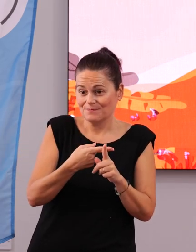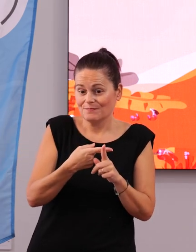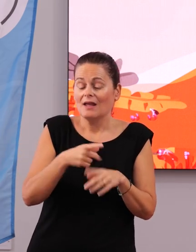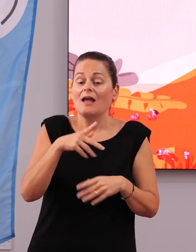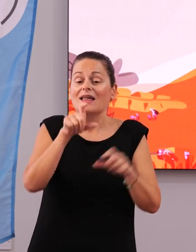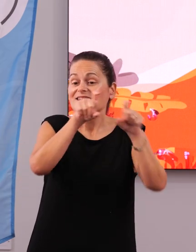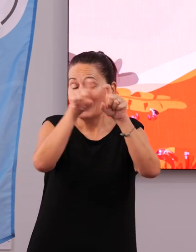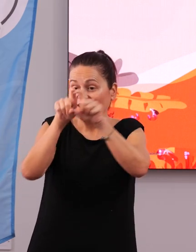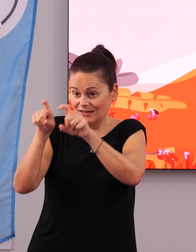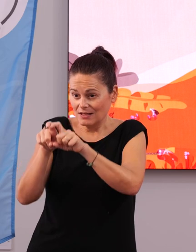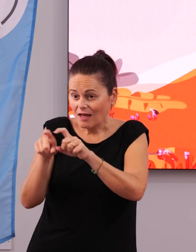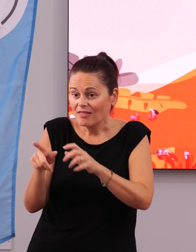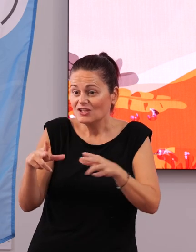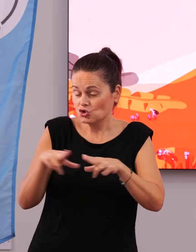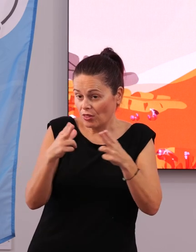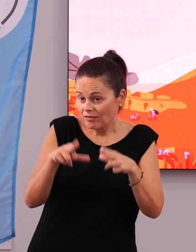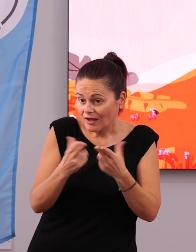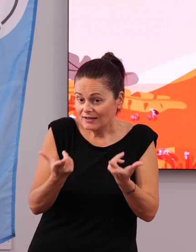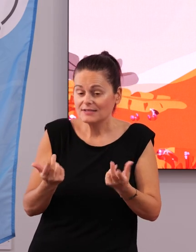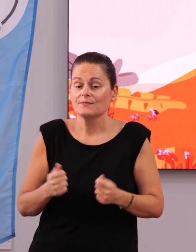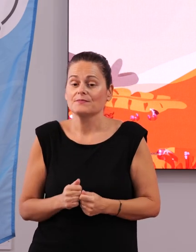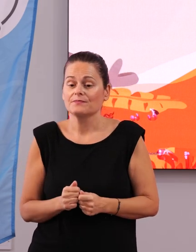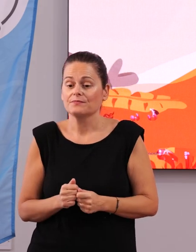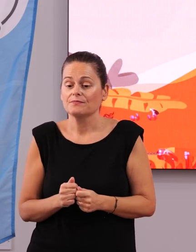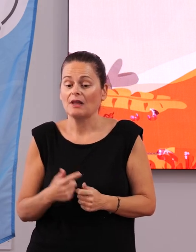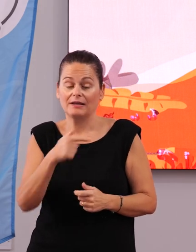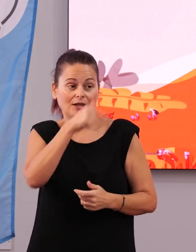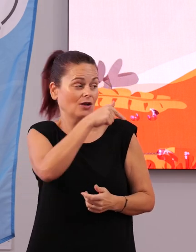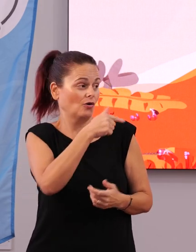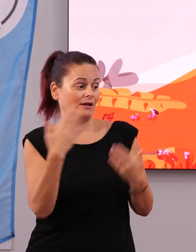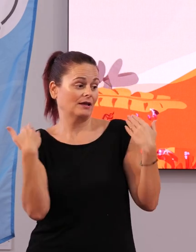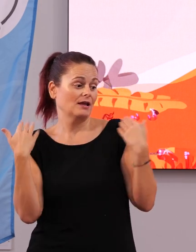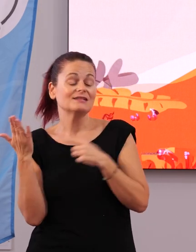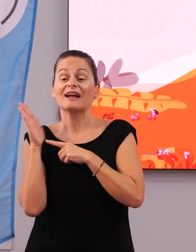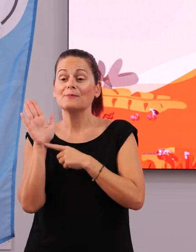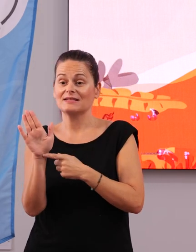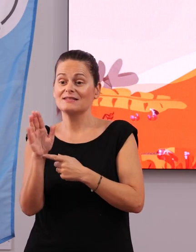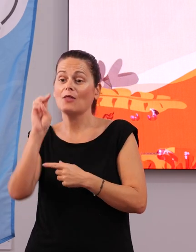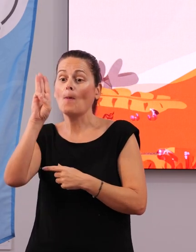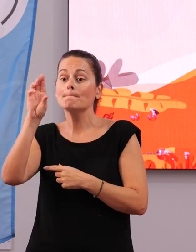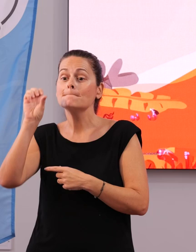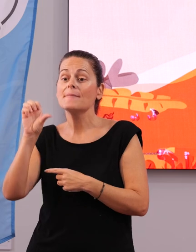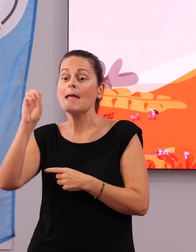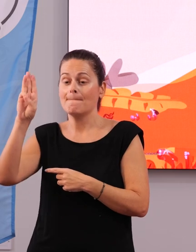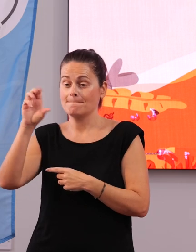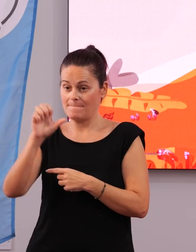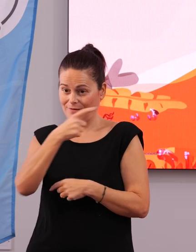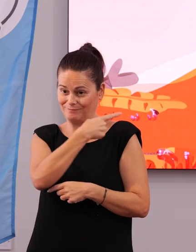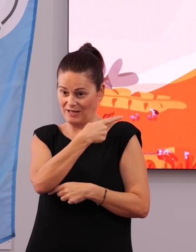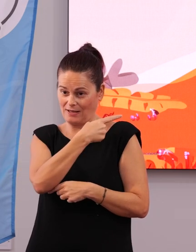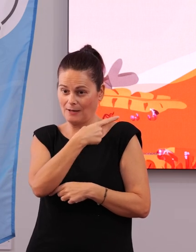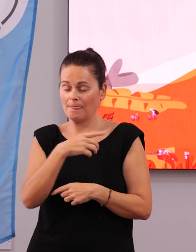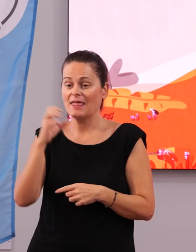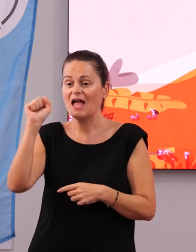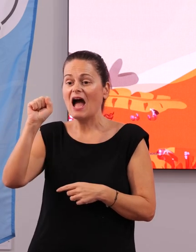las entidades sociales. Y que, bueno, hoy os representa aquí Pepa en nombre de